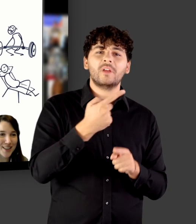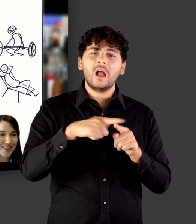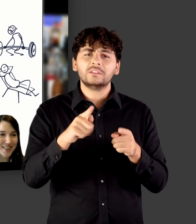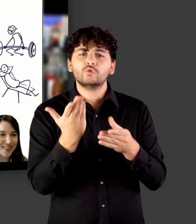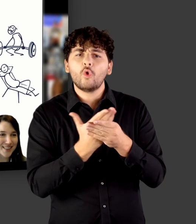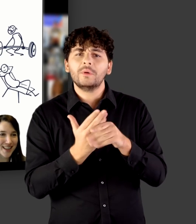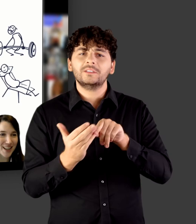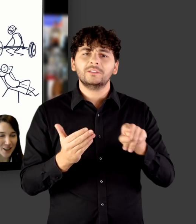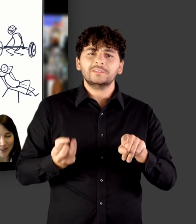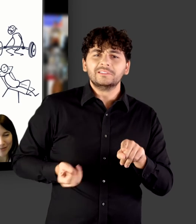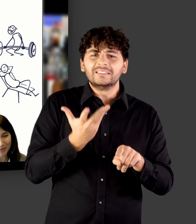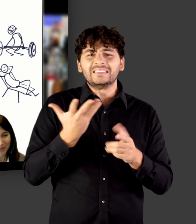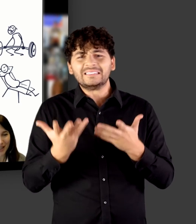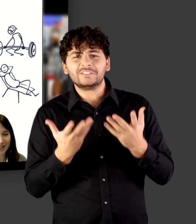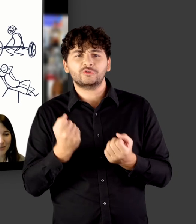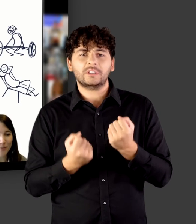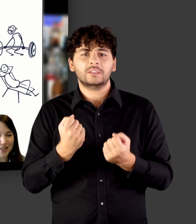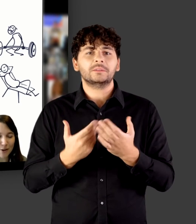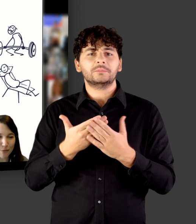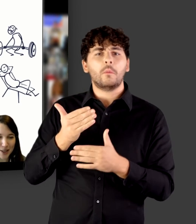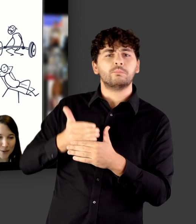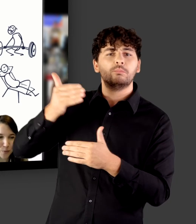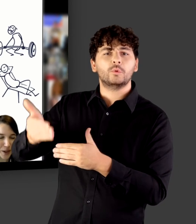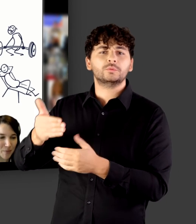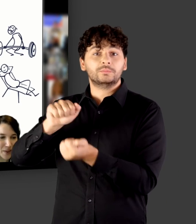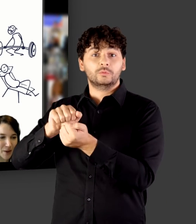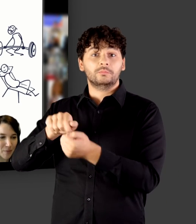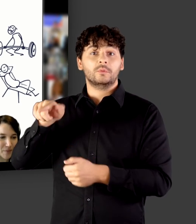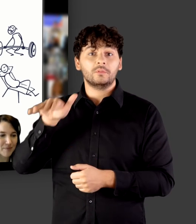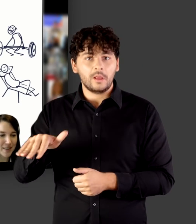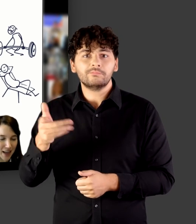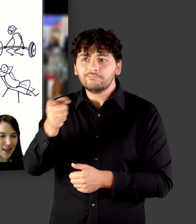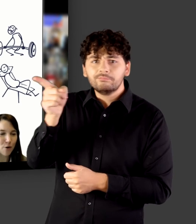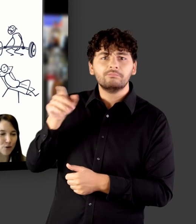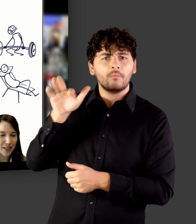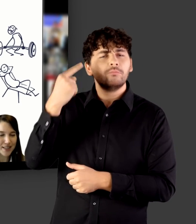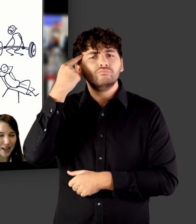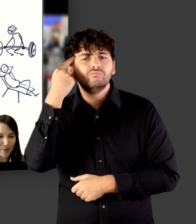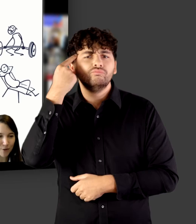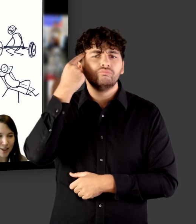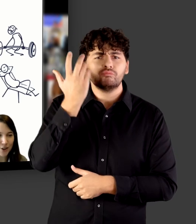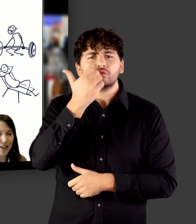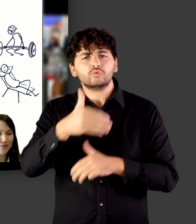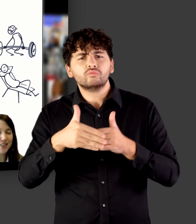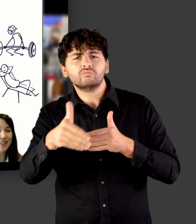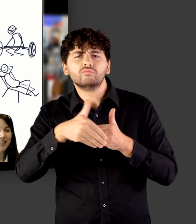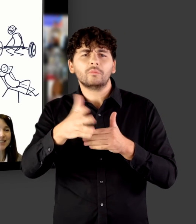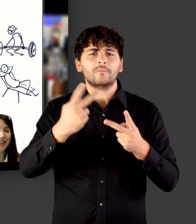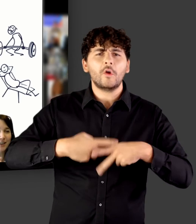Dokumente auf Media zu bringen. Daher auch noch hier die Anmerkung an der Stelle, wenn Sie jetzt ein